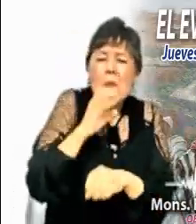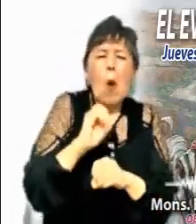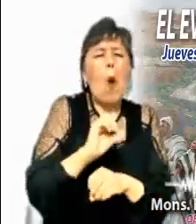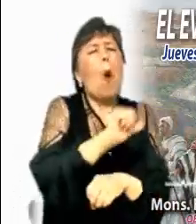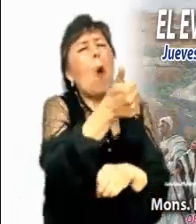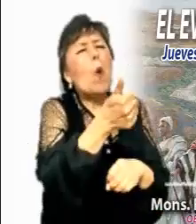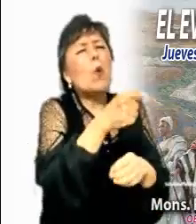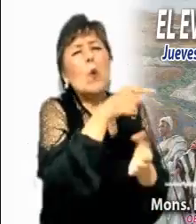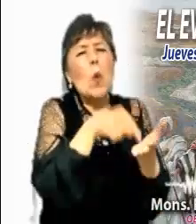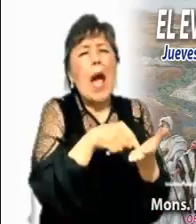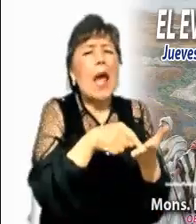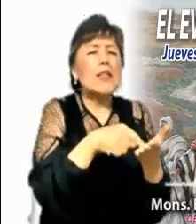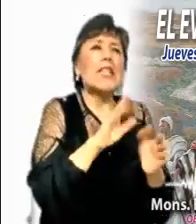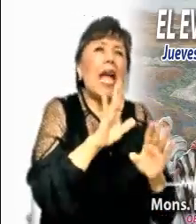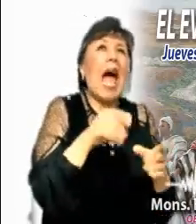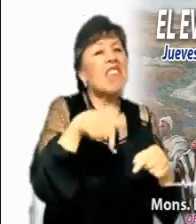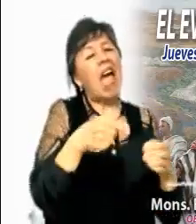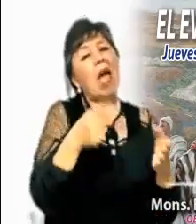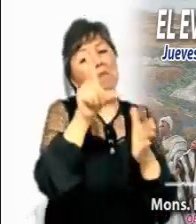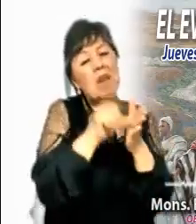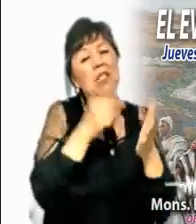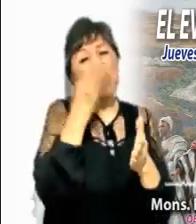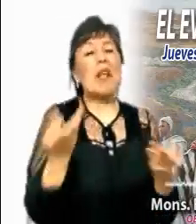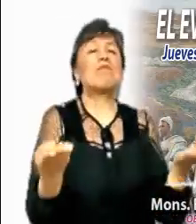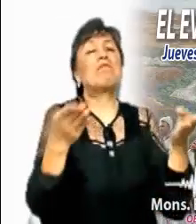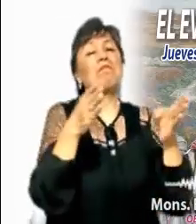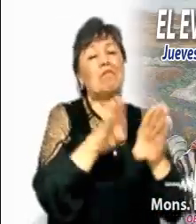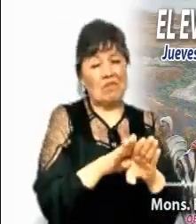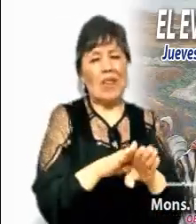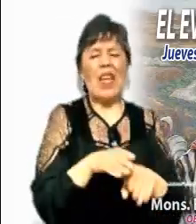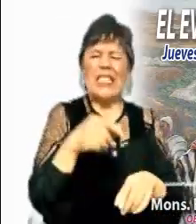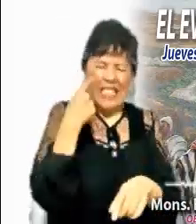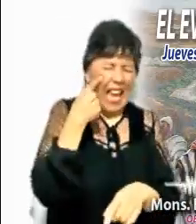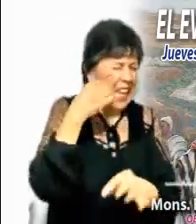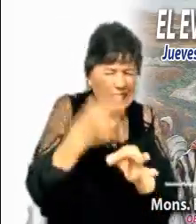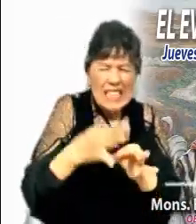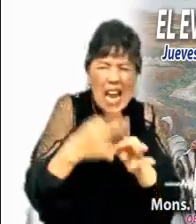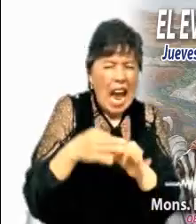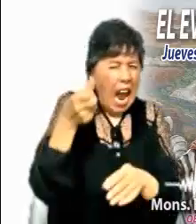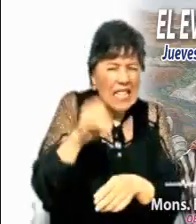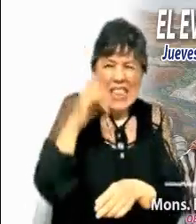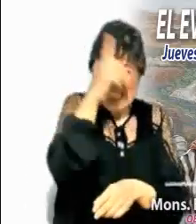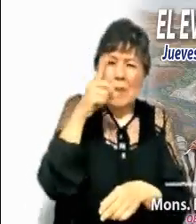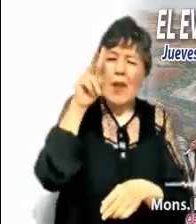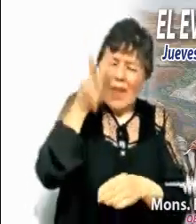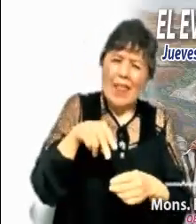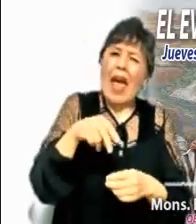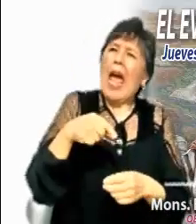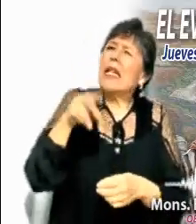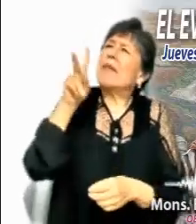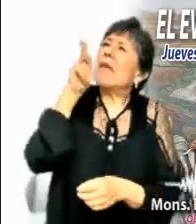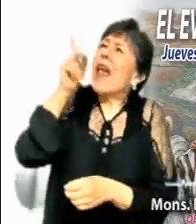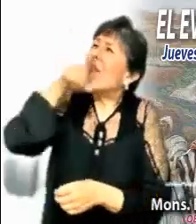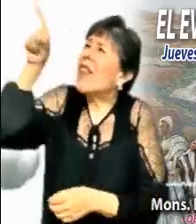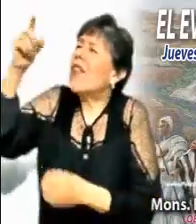o que en otros se concluya el Mes de la Biblia. Es constante la afirmación de los discípulos que la palabra